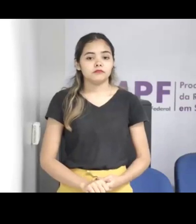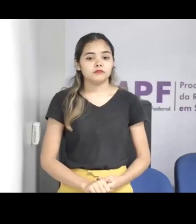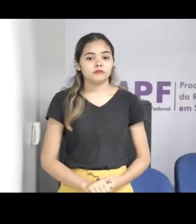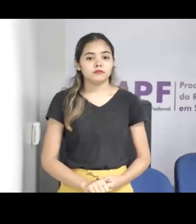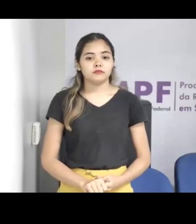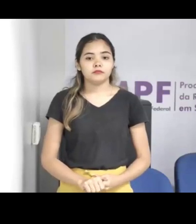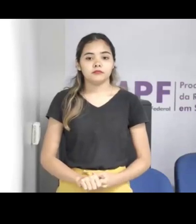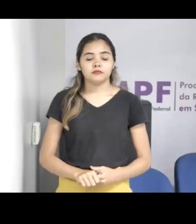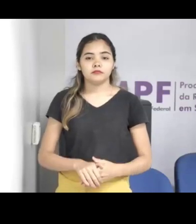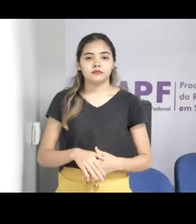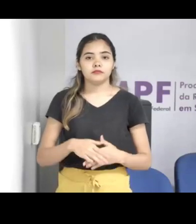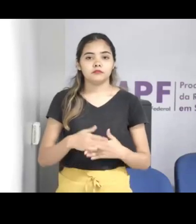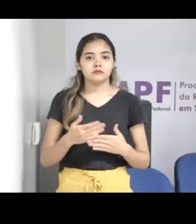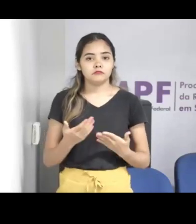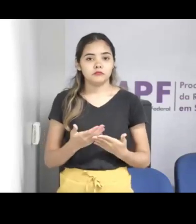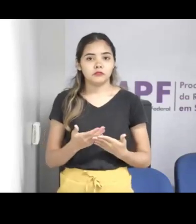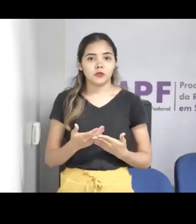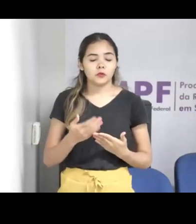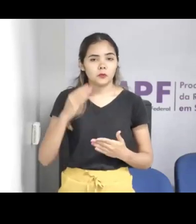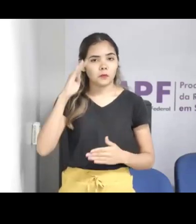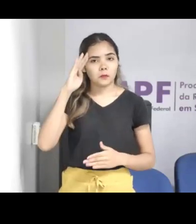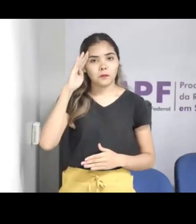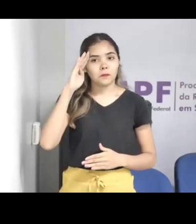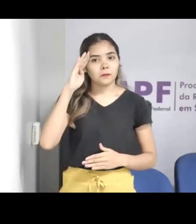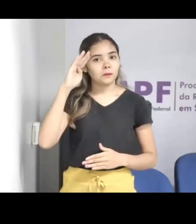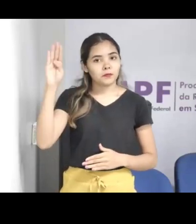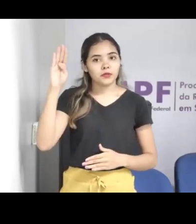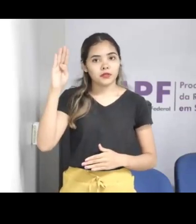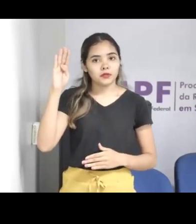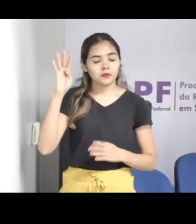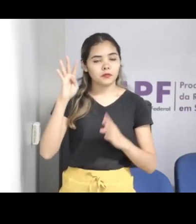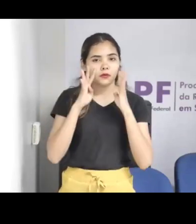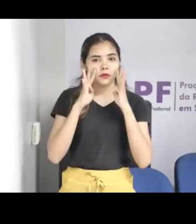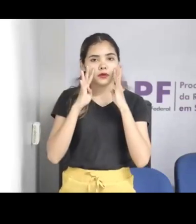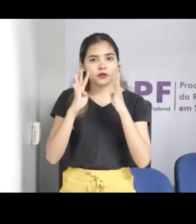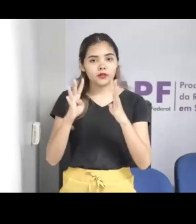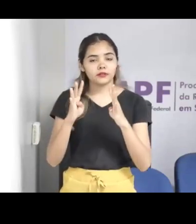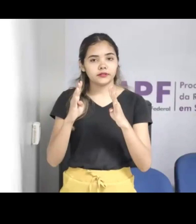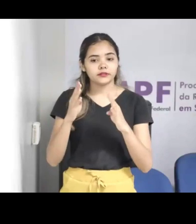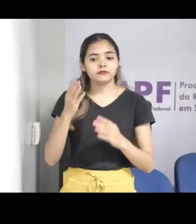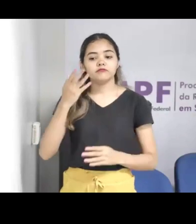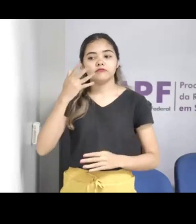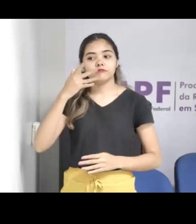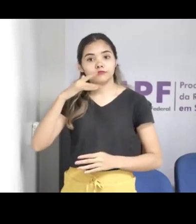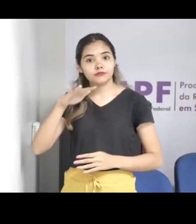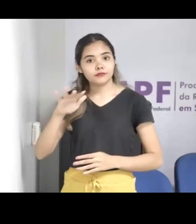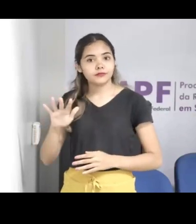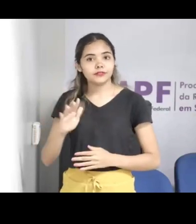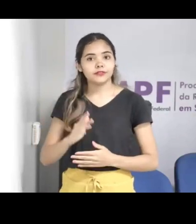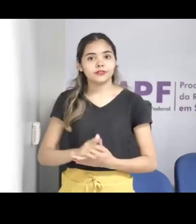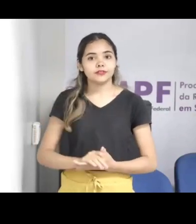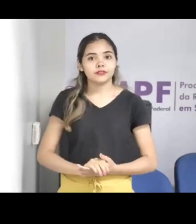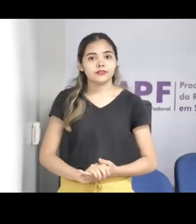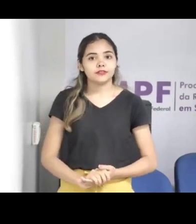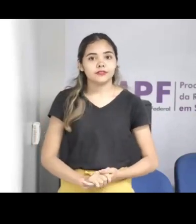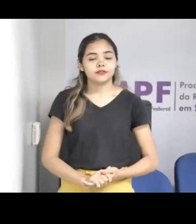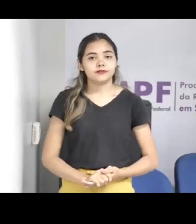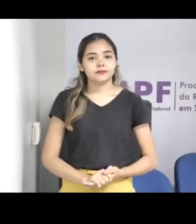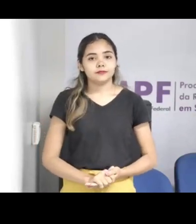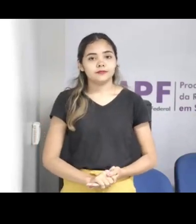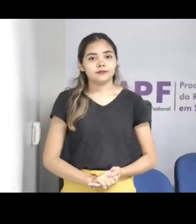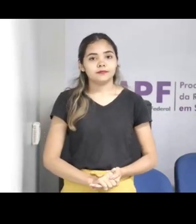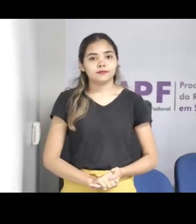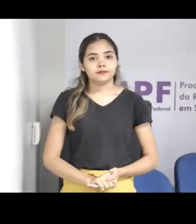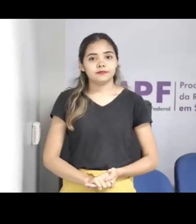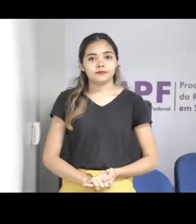nossas crianças, né? Porque a gente tem umas aí 30 mil crianças apadrinhadas, né? Que a gente atende diariamente e que a